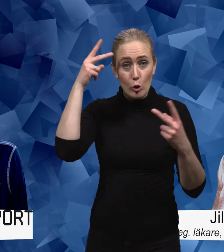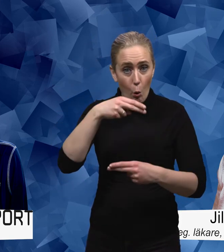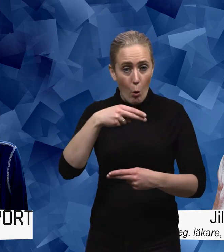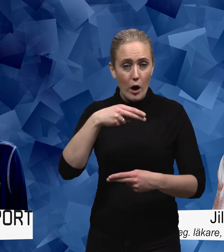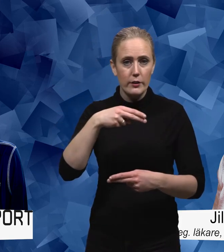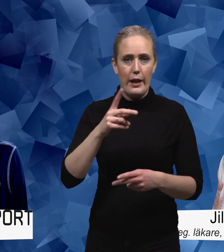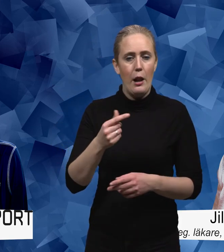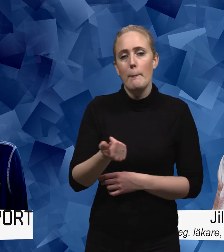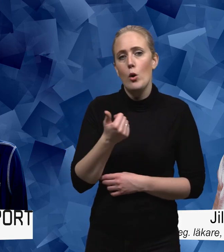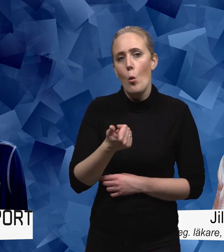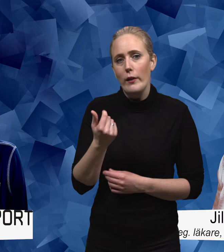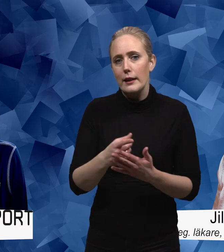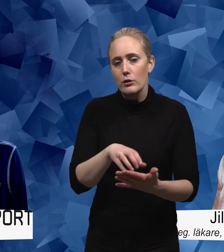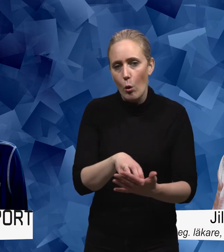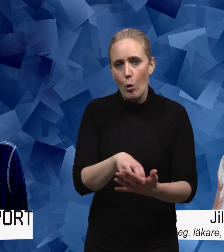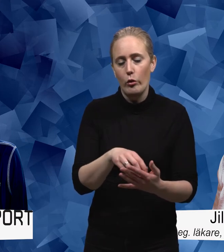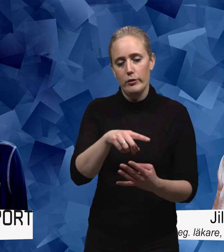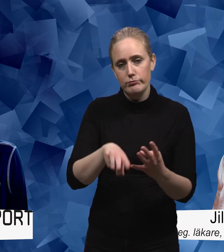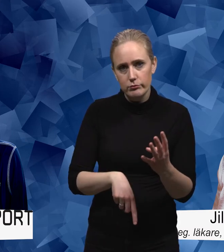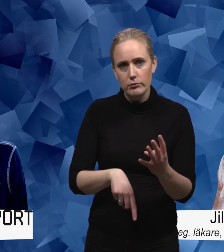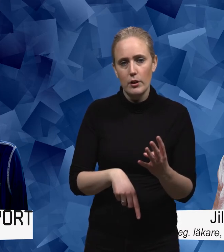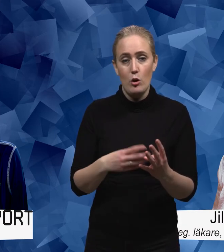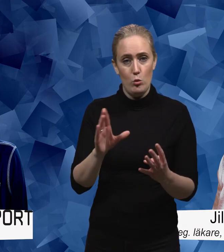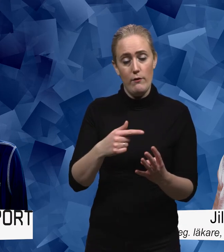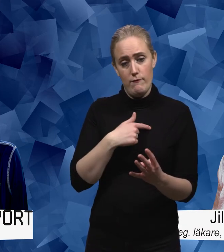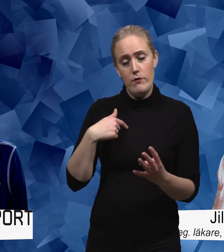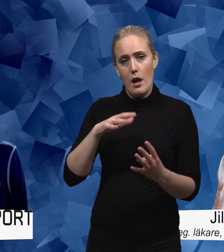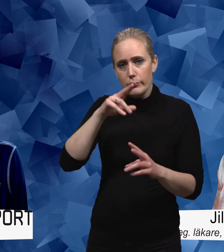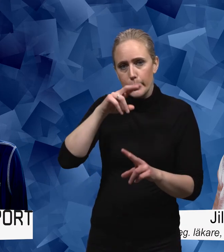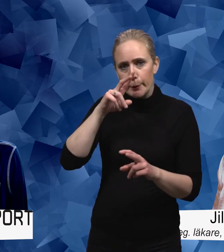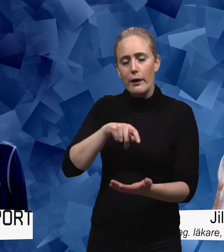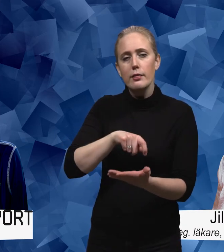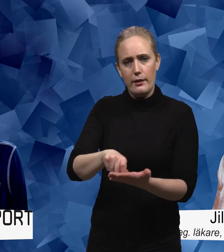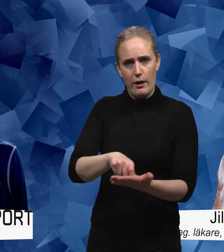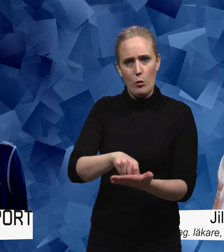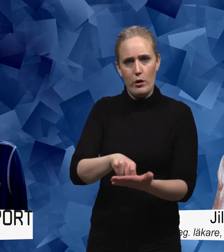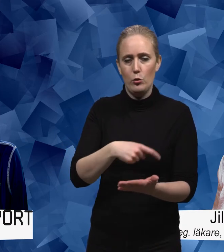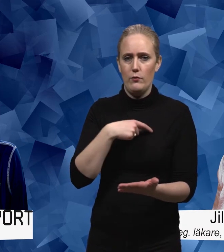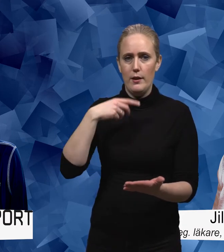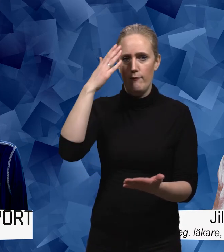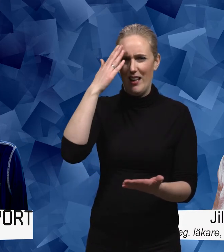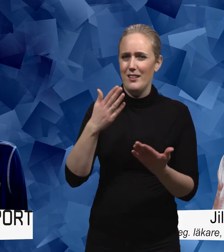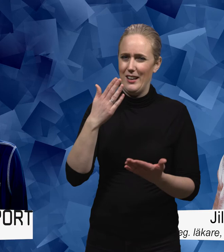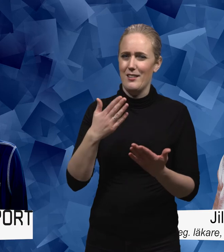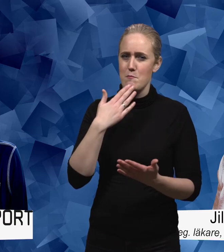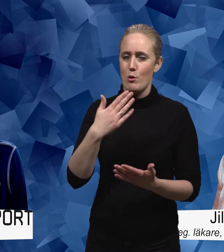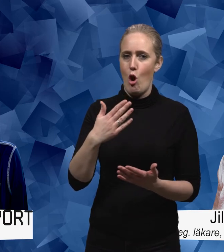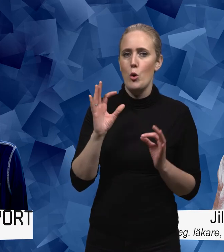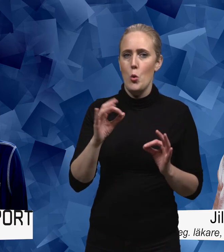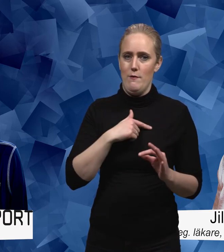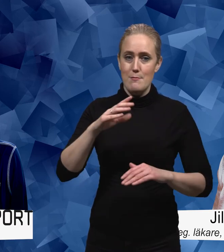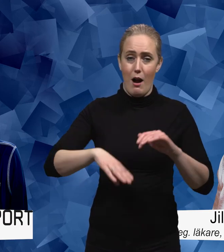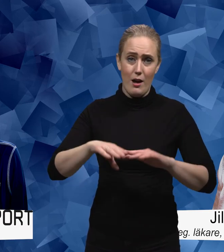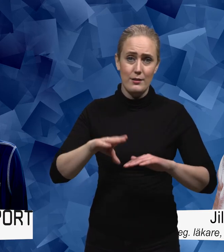psykosjukdomar beroendetillstånd där det är så att säga diagnoser är satta och där vi ganska väl vet vad som ska göras för att man ska